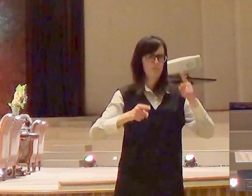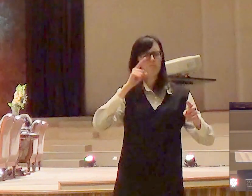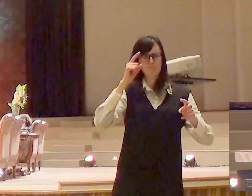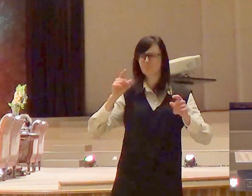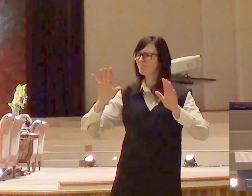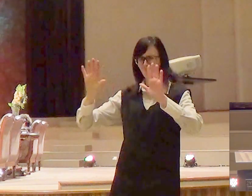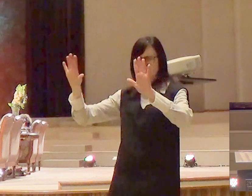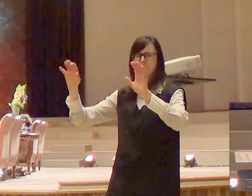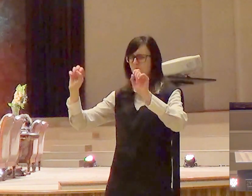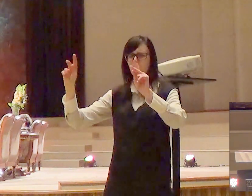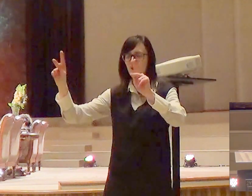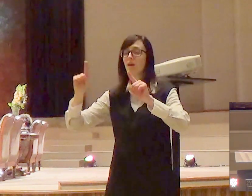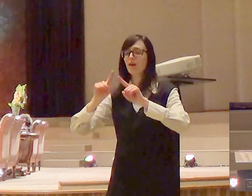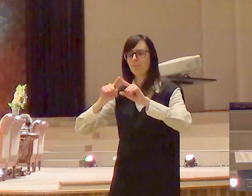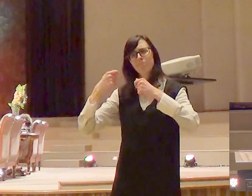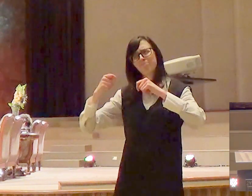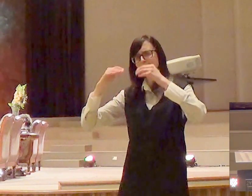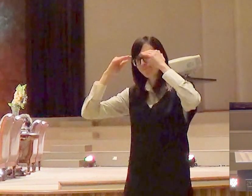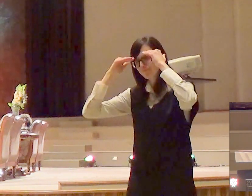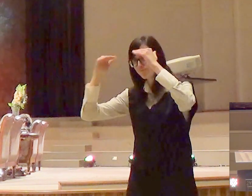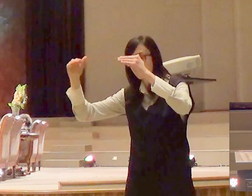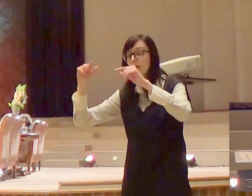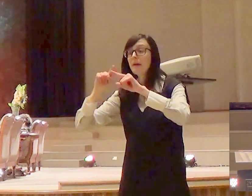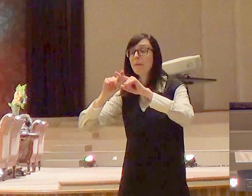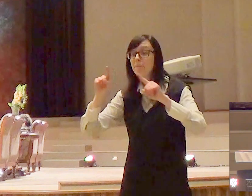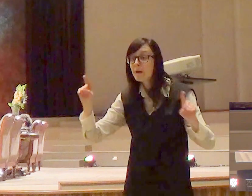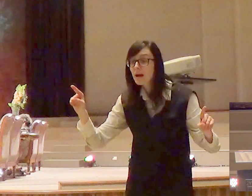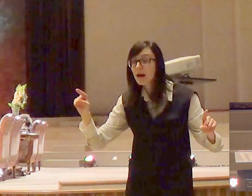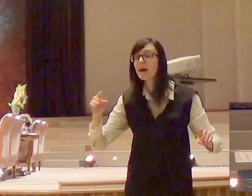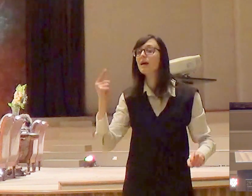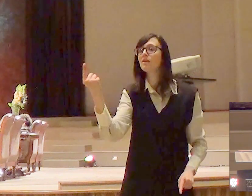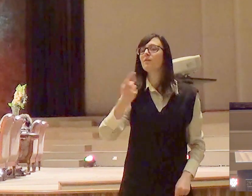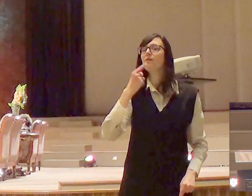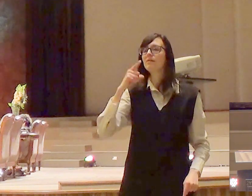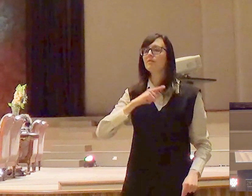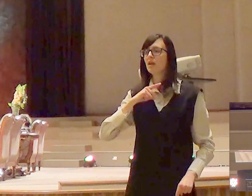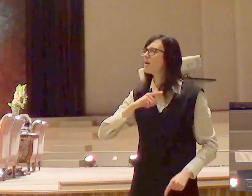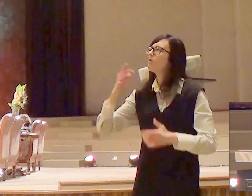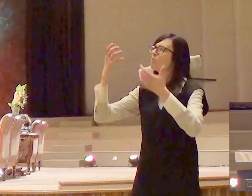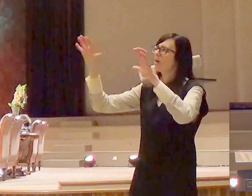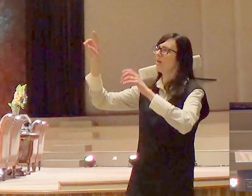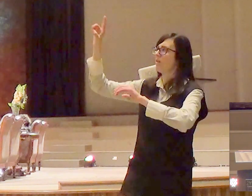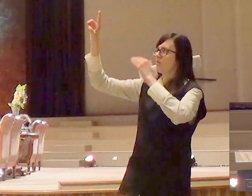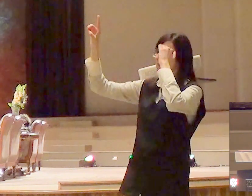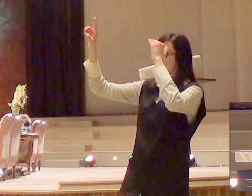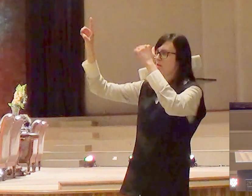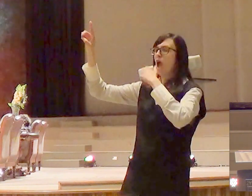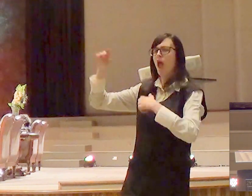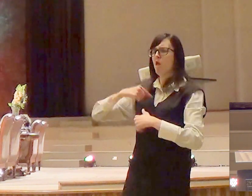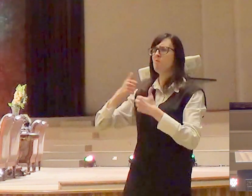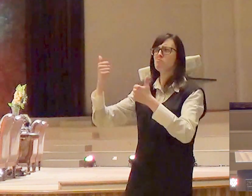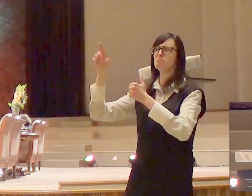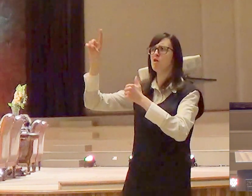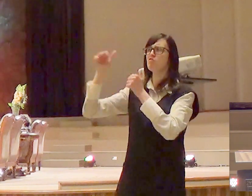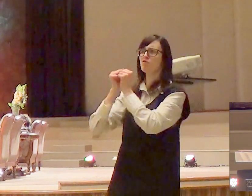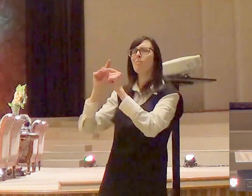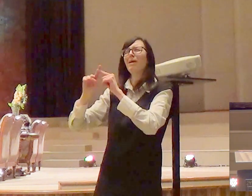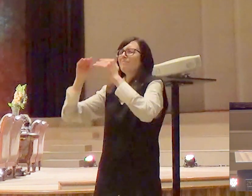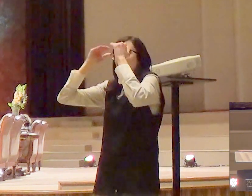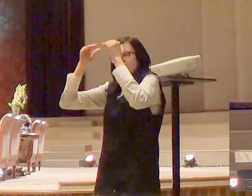falando que de modo geral às vezes a gente está vivendo uma grande insubmissão a Deus e tentando achar